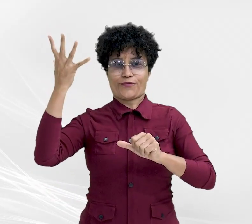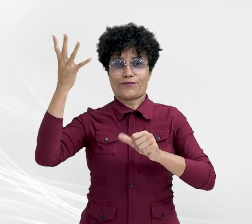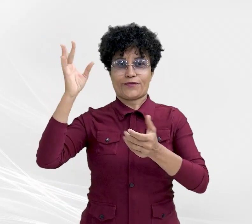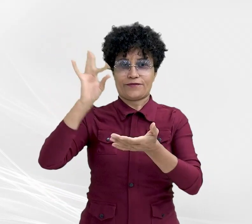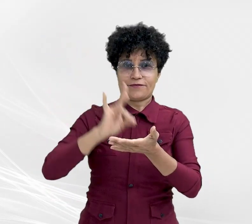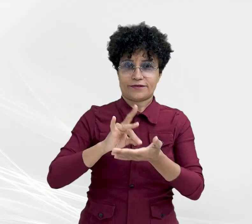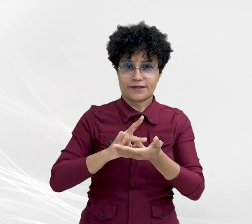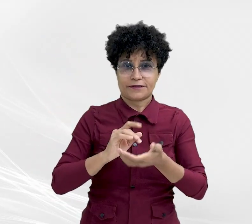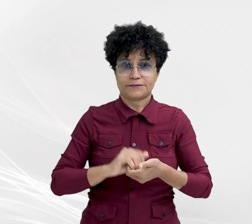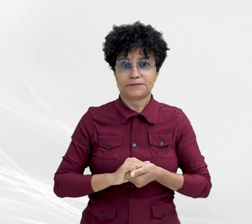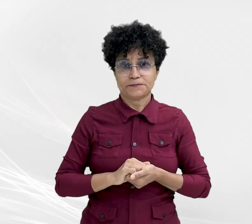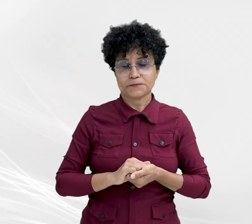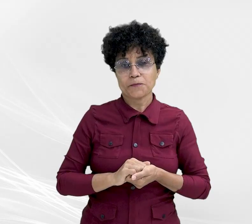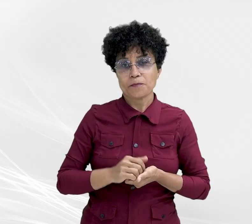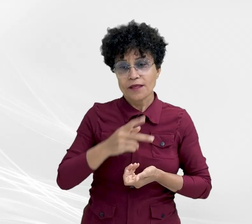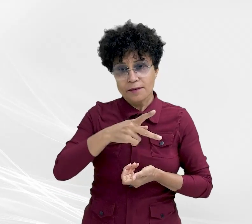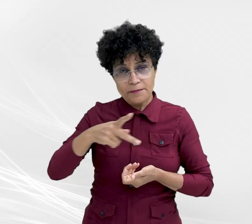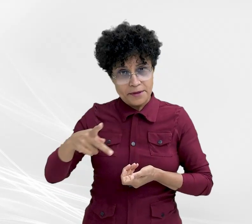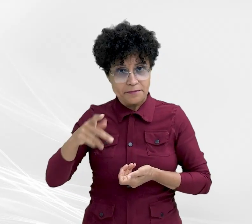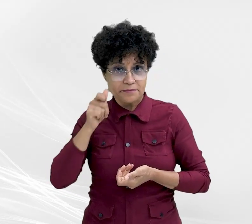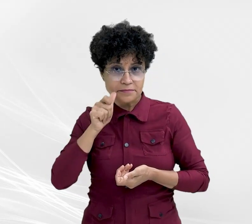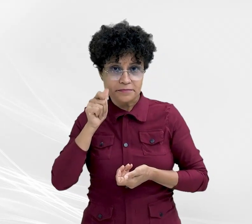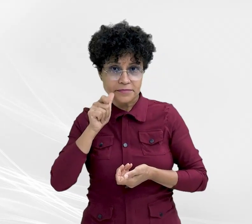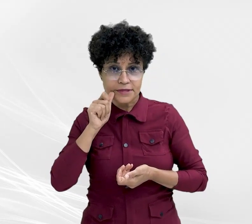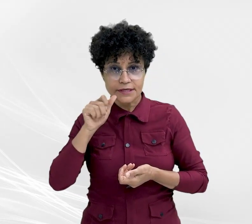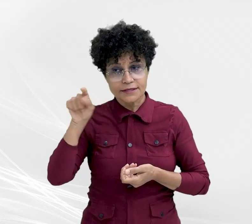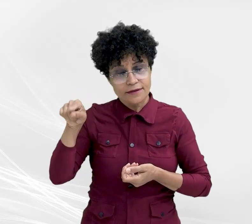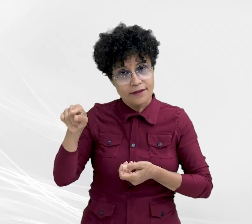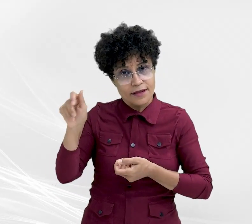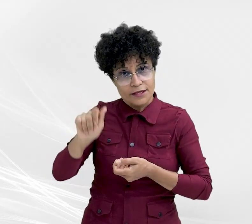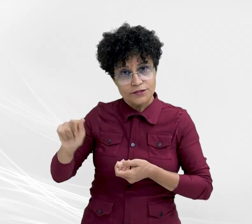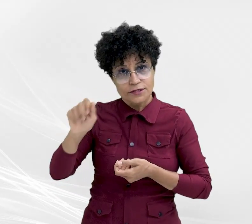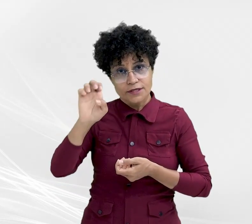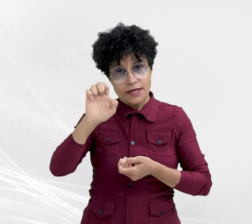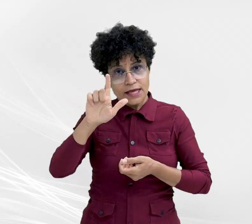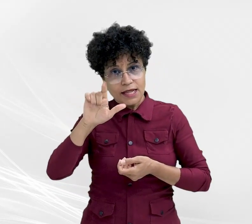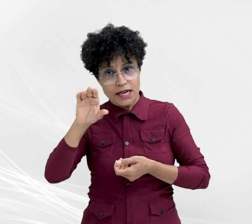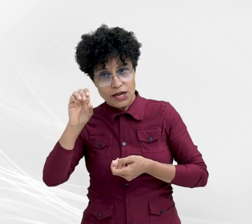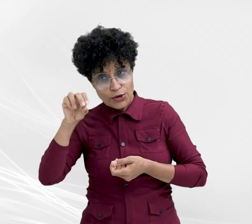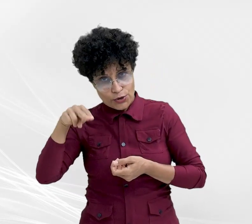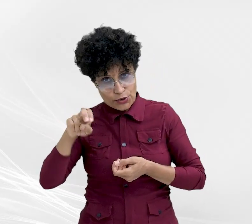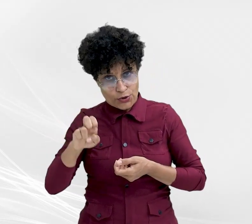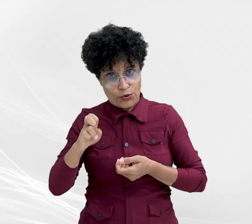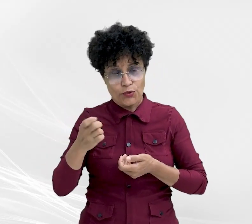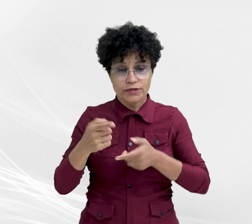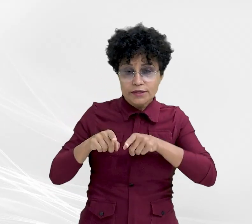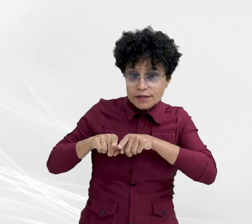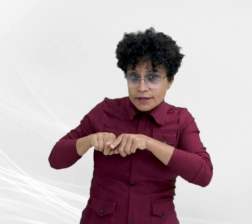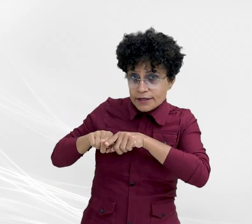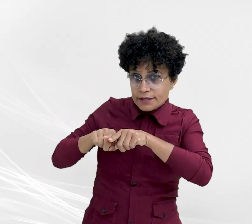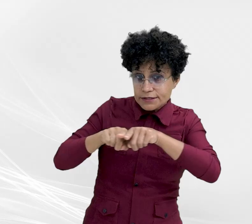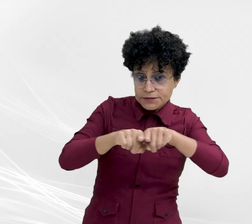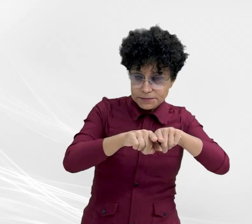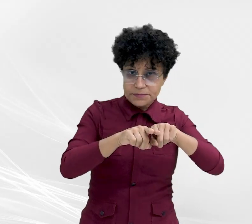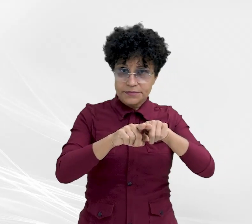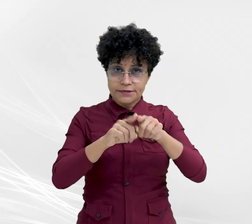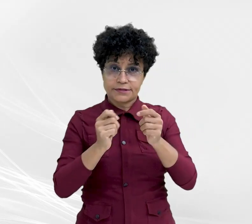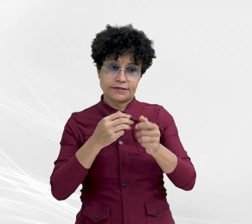Associação Obras Sociais Seara de Luz, Elione Fátima de Almeida Santos, a parceria com o Ministério Público de Mato Grosso